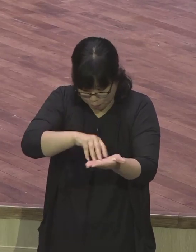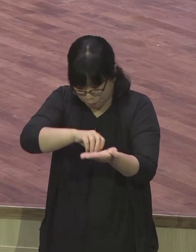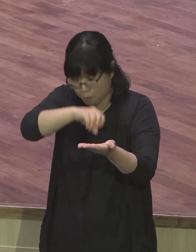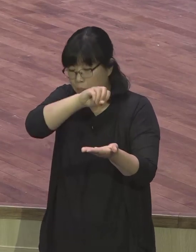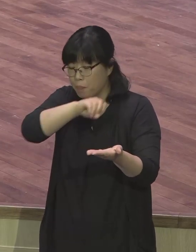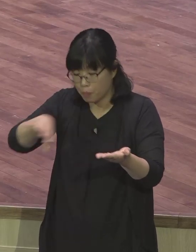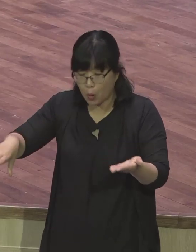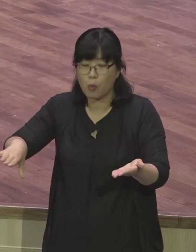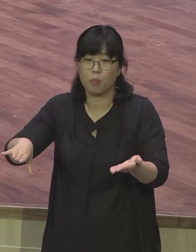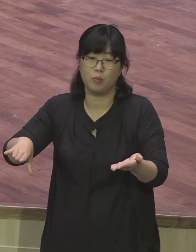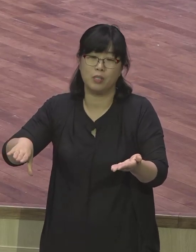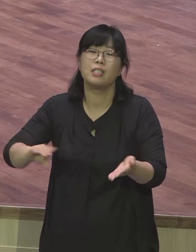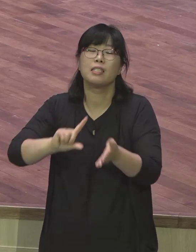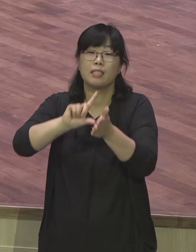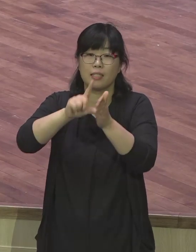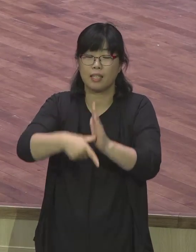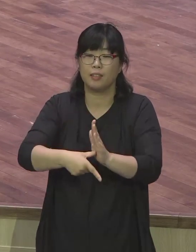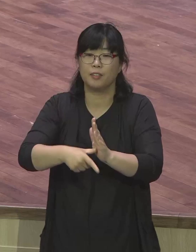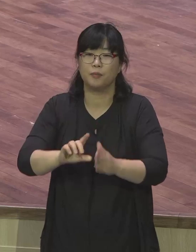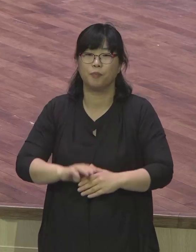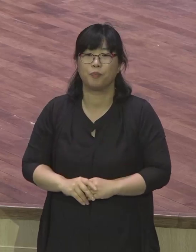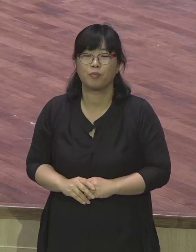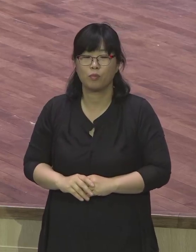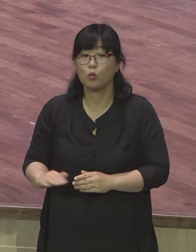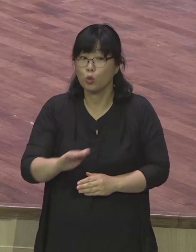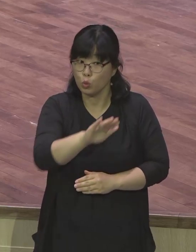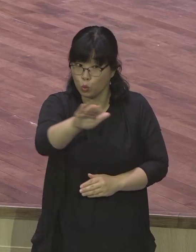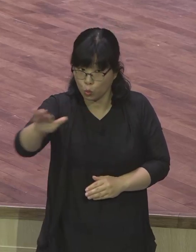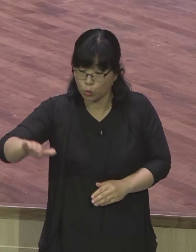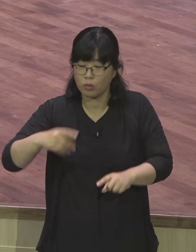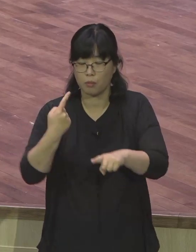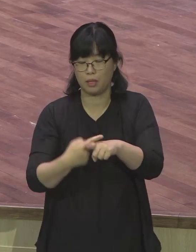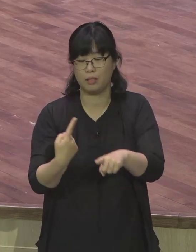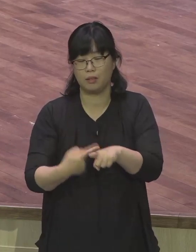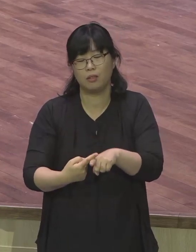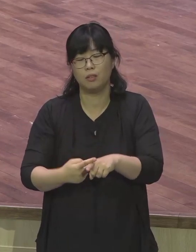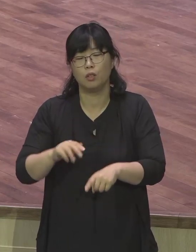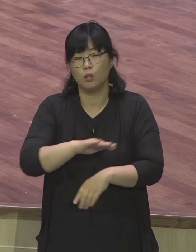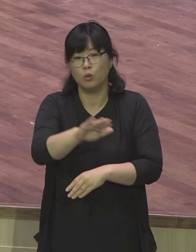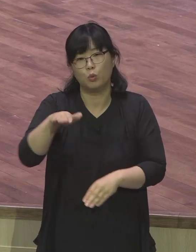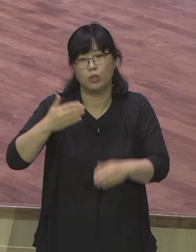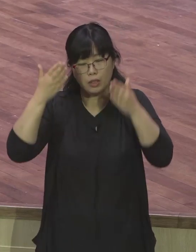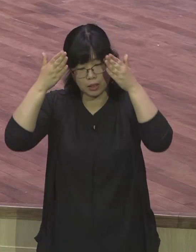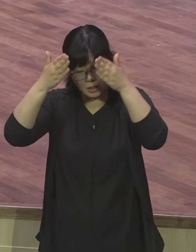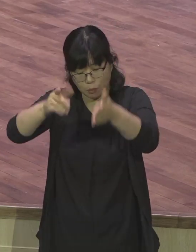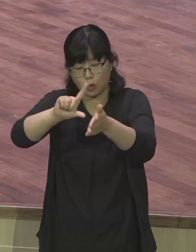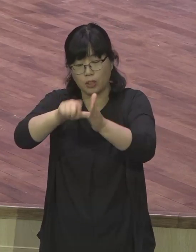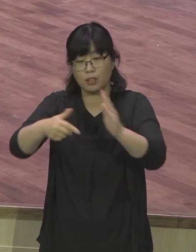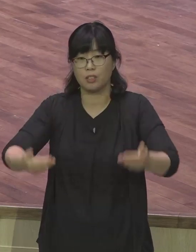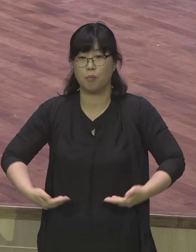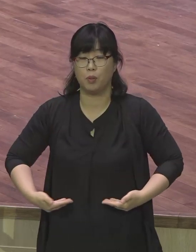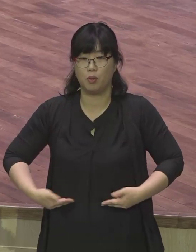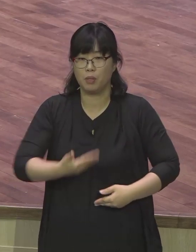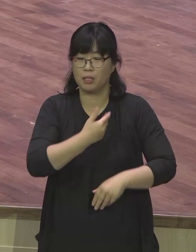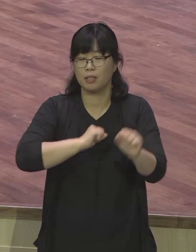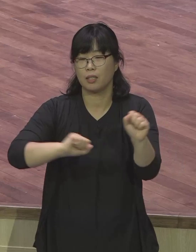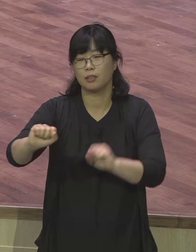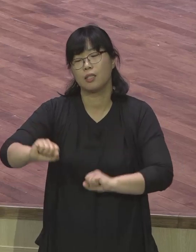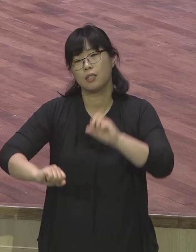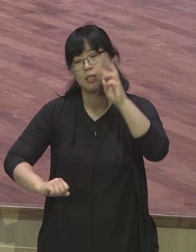우리가 하나님과 그리스도를 모르는 것이 아니라 창세기 3장 6장 11장에 나도 모르게